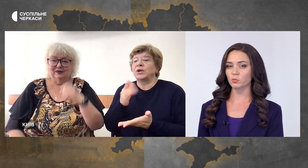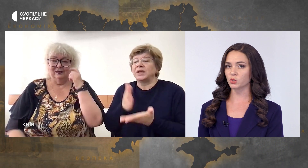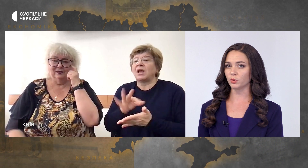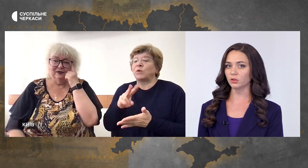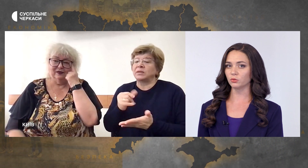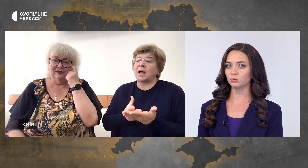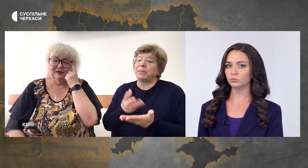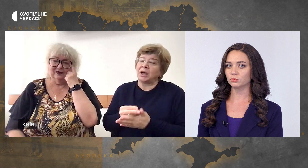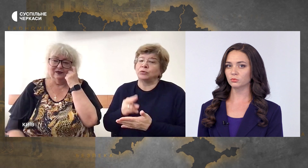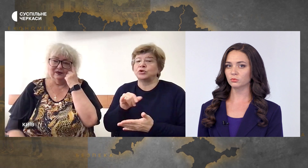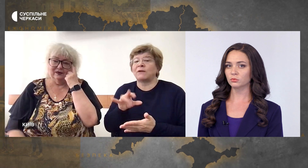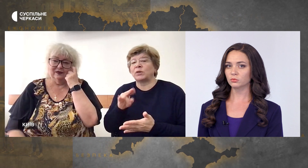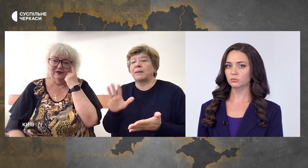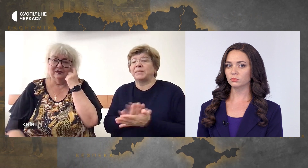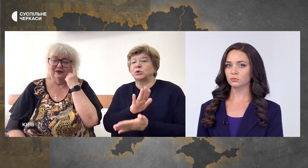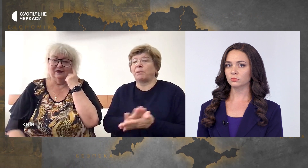платною чи безоплатною?